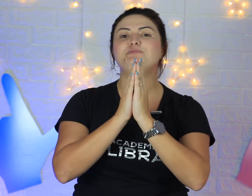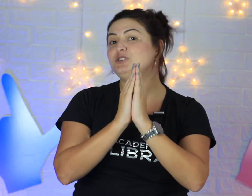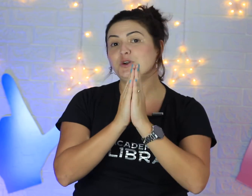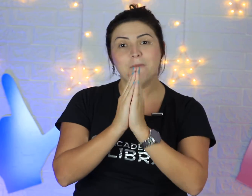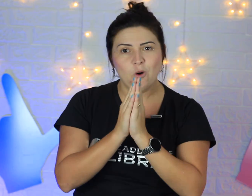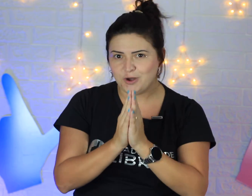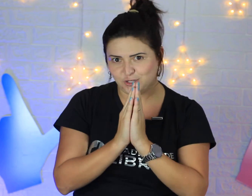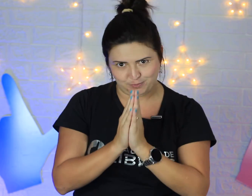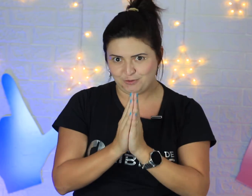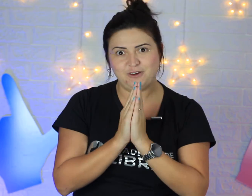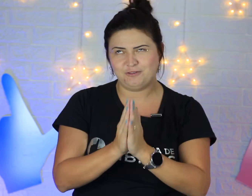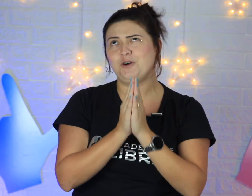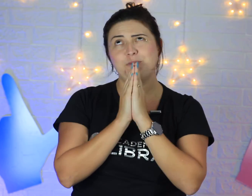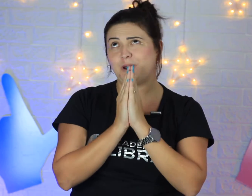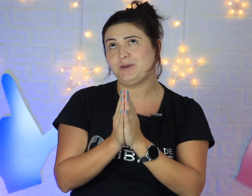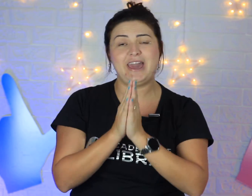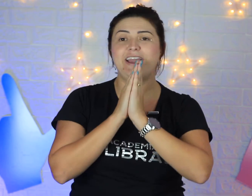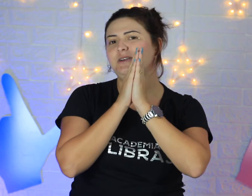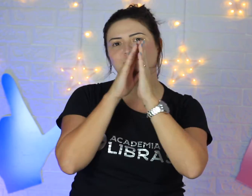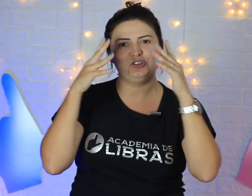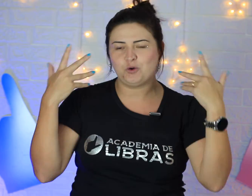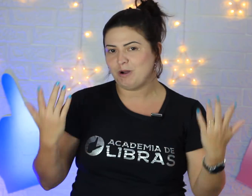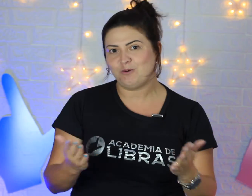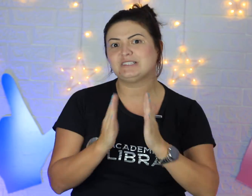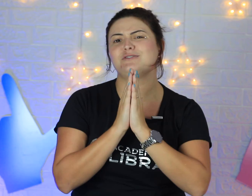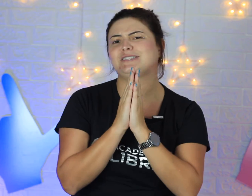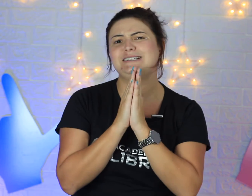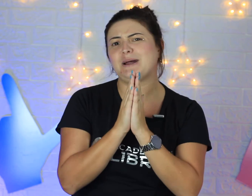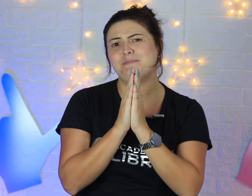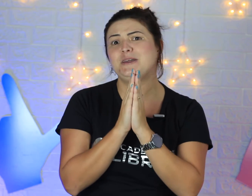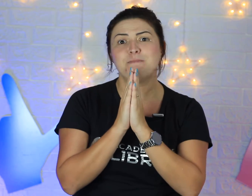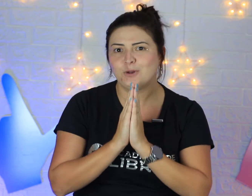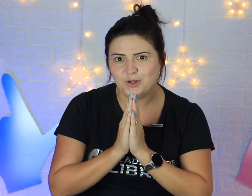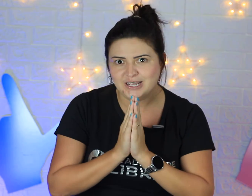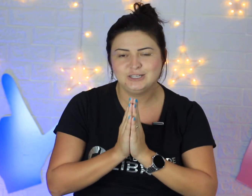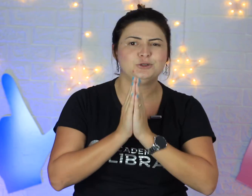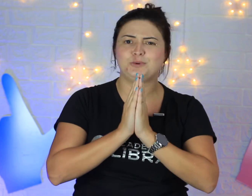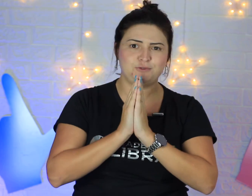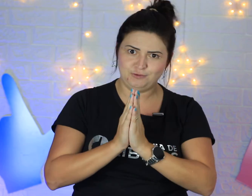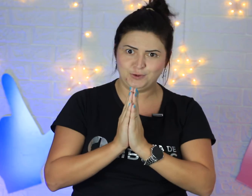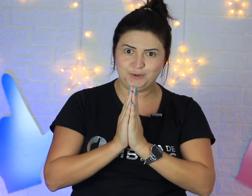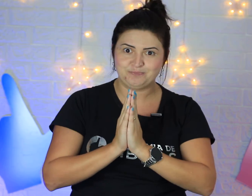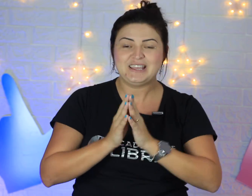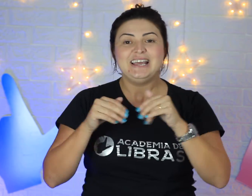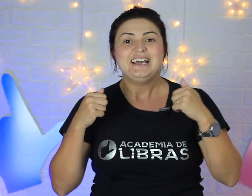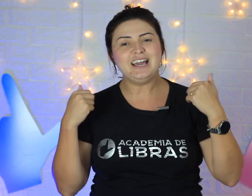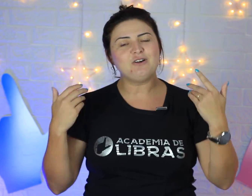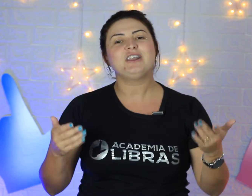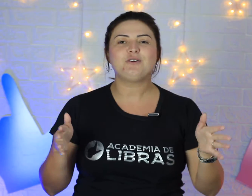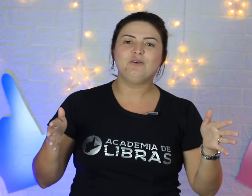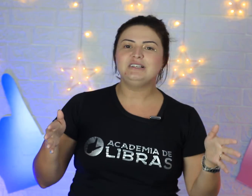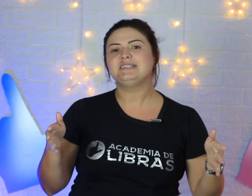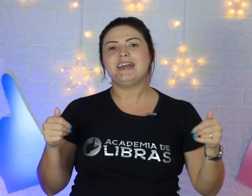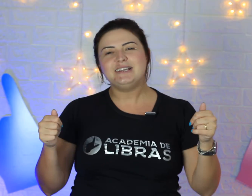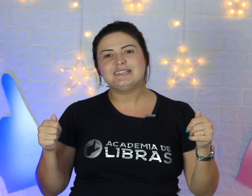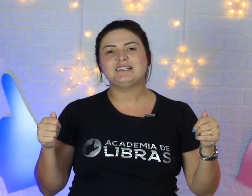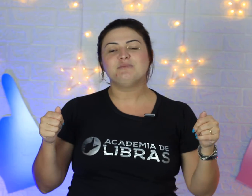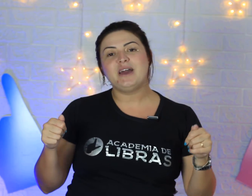de pedir muito por favor pra alguém de alguma coisa que você está implorando, por favor. E agora, com licença também,